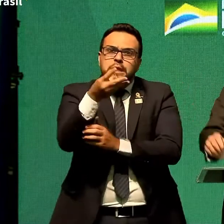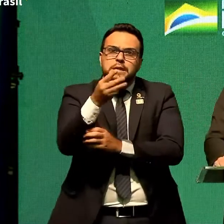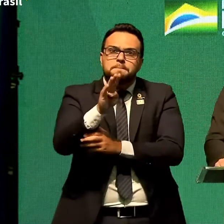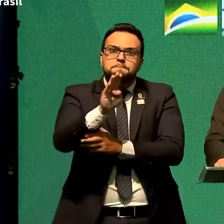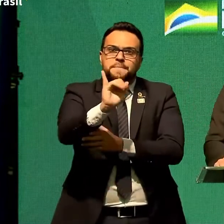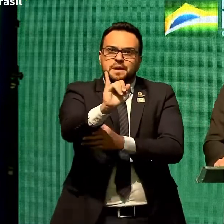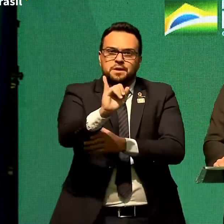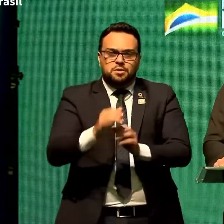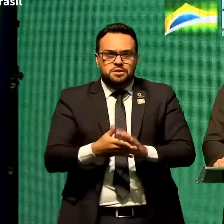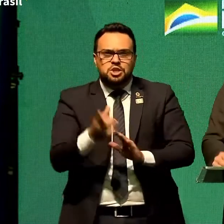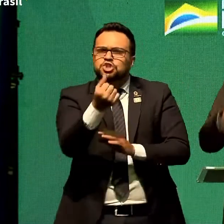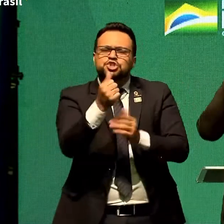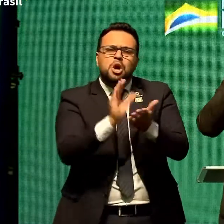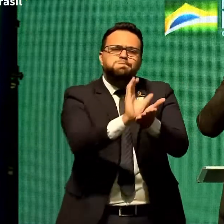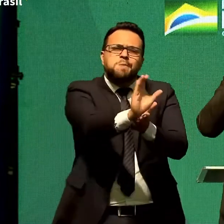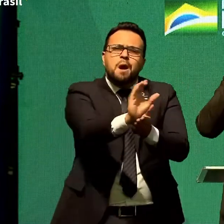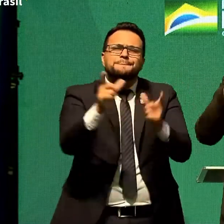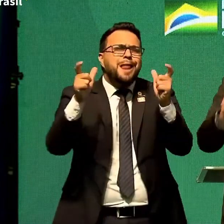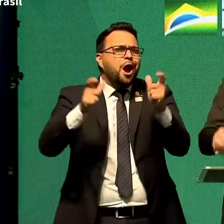onde ia?